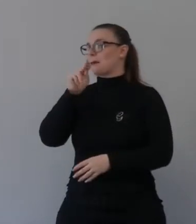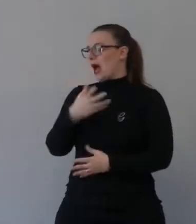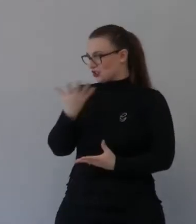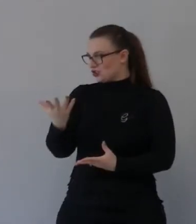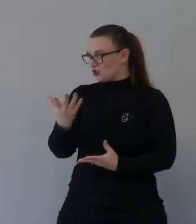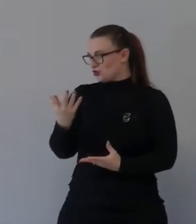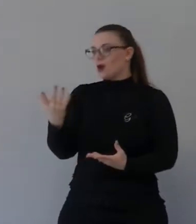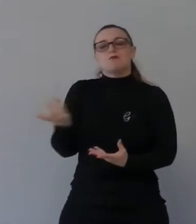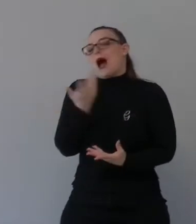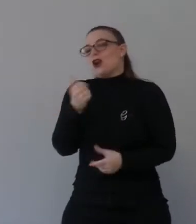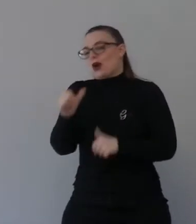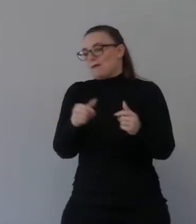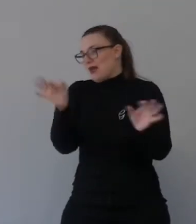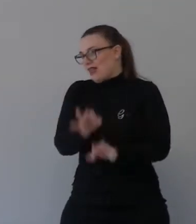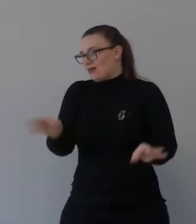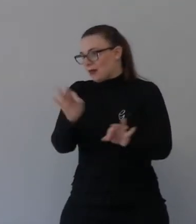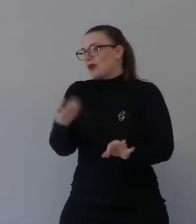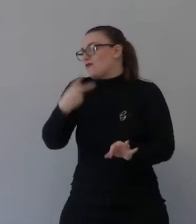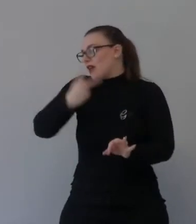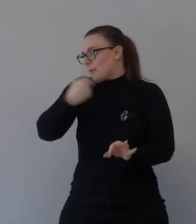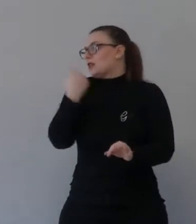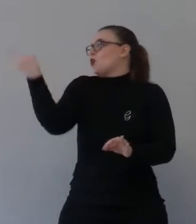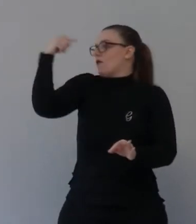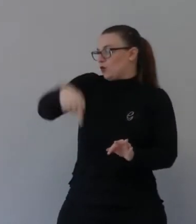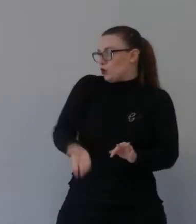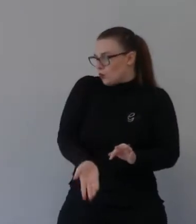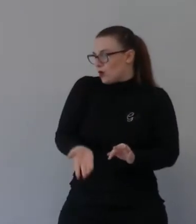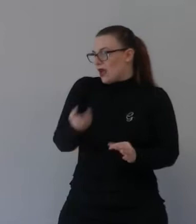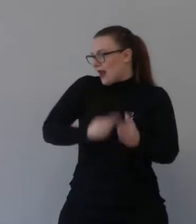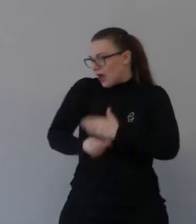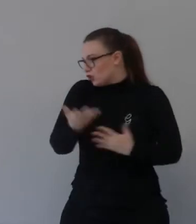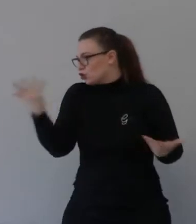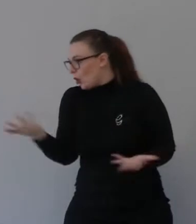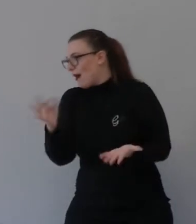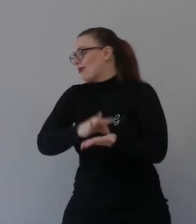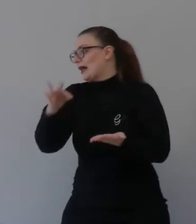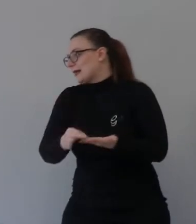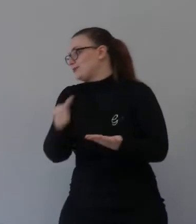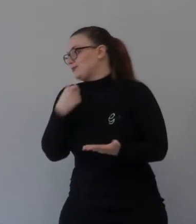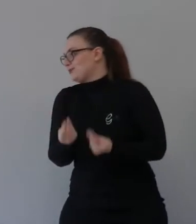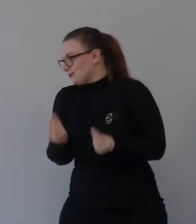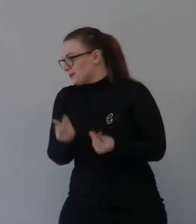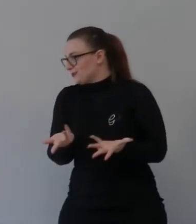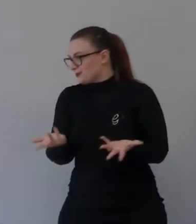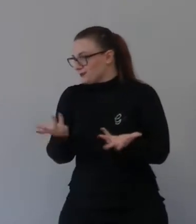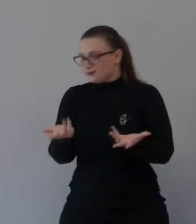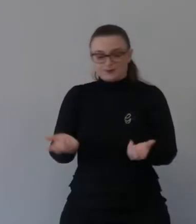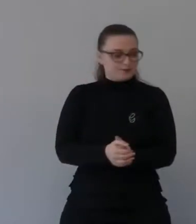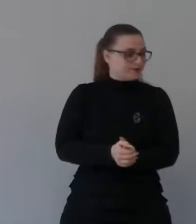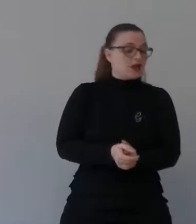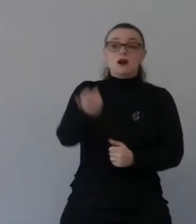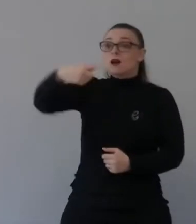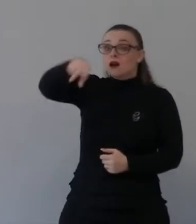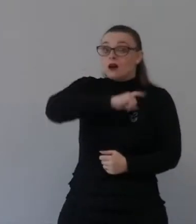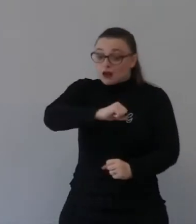sceso è veramente risultato di noi se tu credi che Gesù è veramente nato se credi in questo il tuo